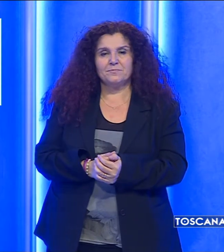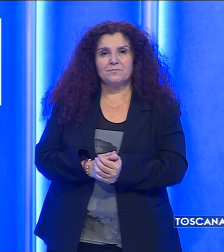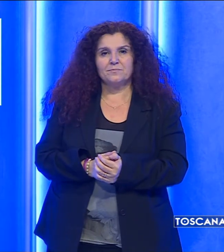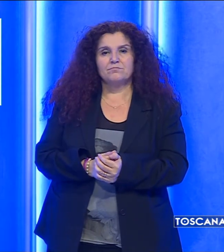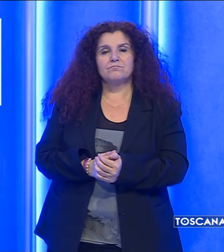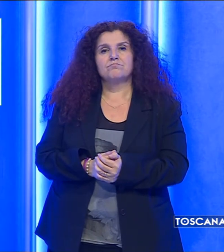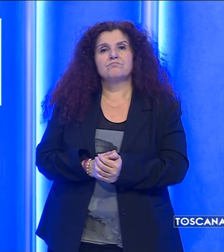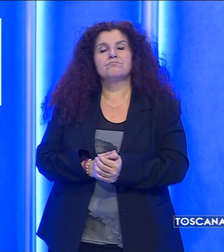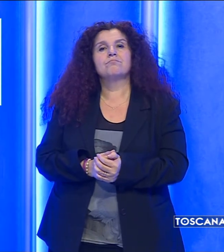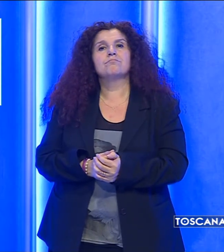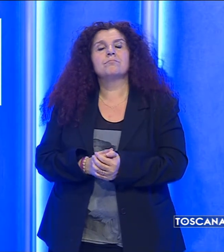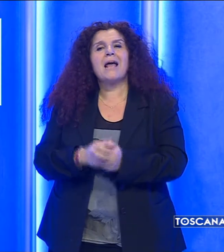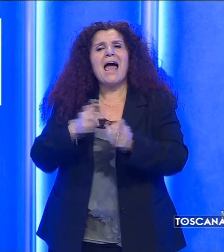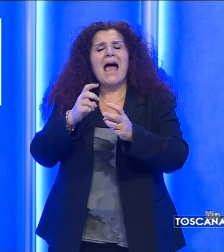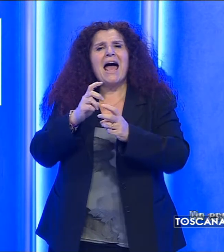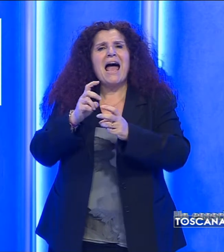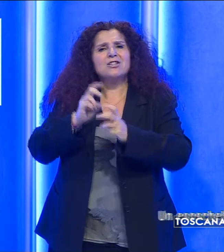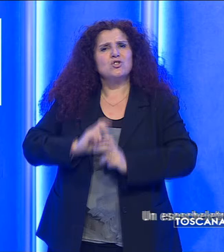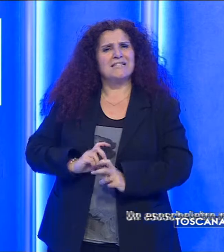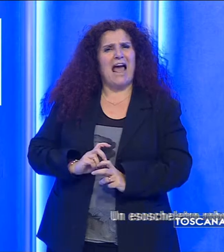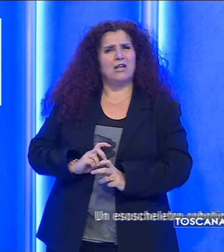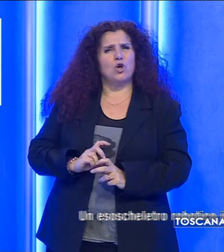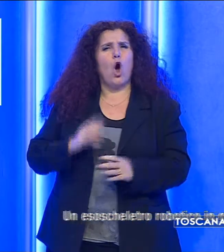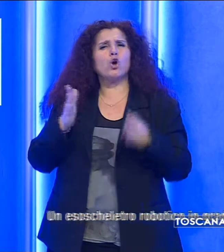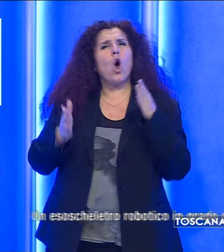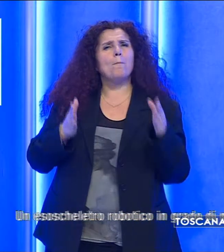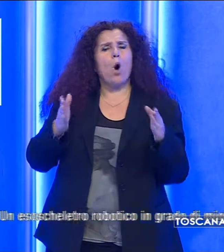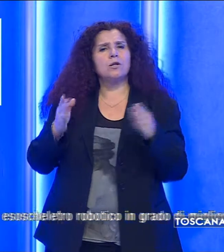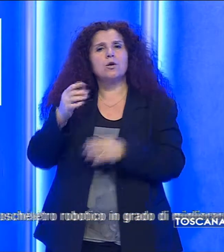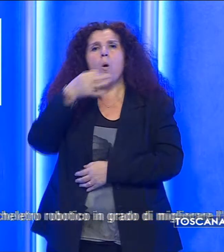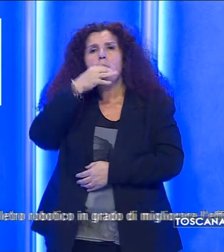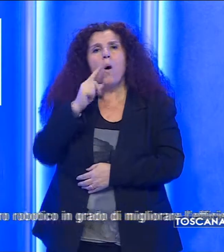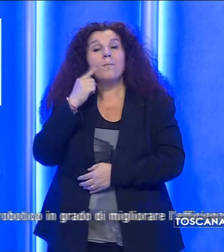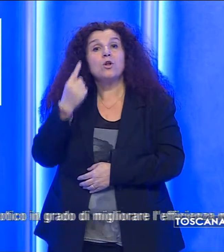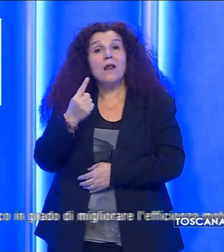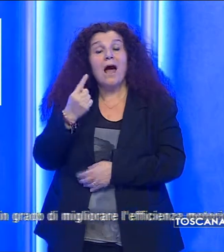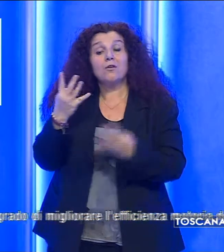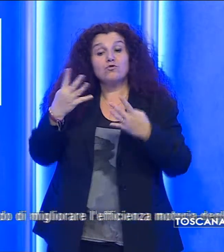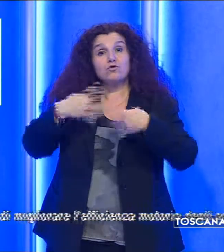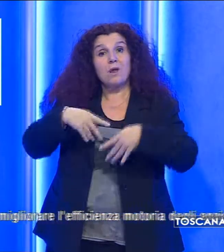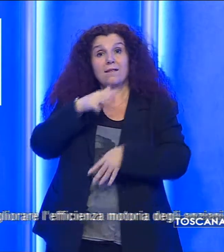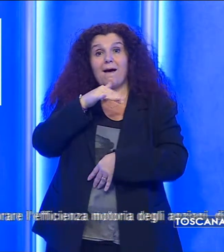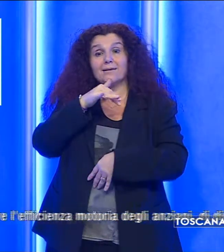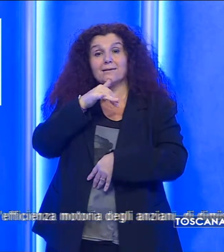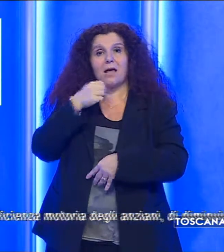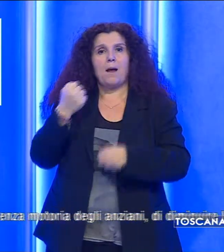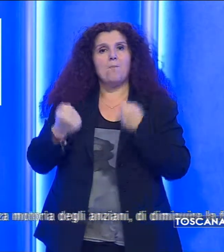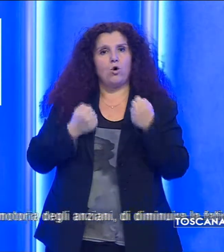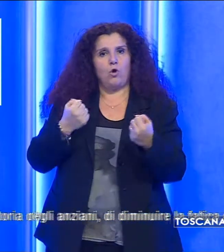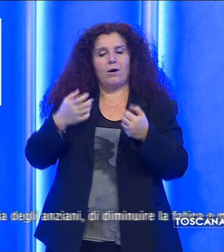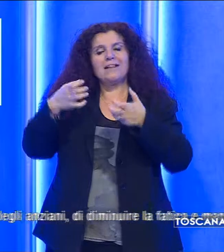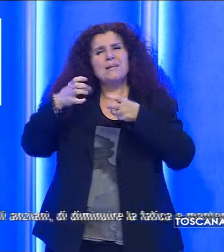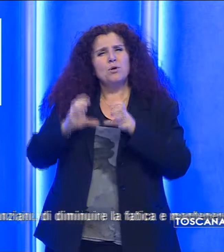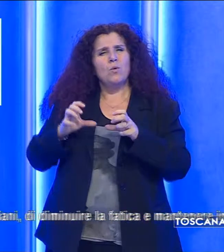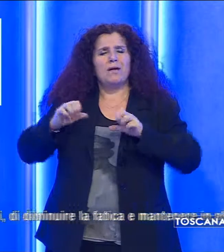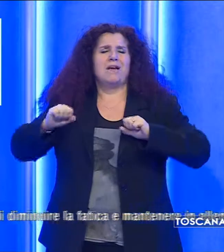Un esoscheletro robotico in grado di migliorare l'efficienza motoria degli anziani, di diminuire la fatica